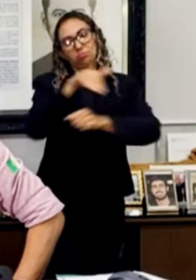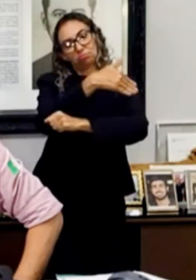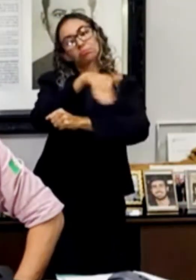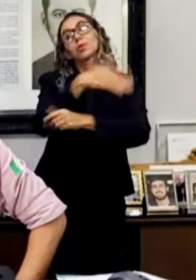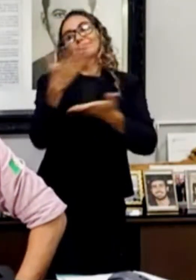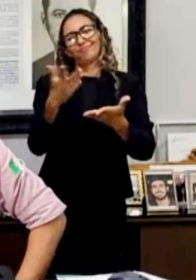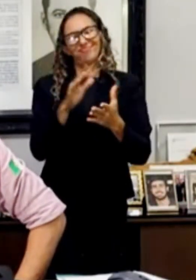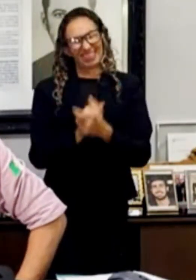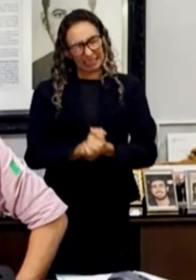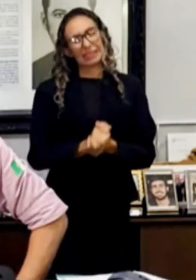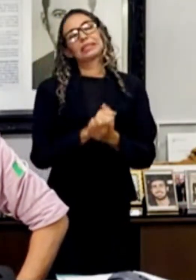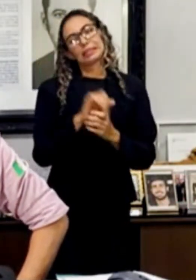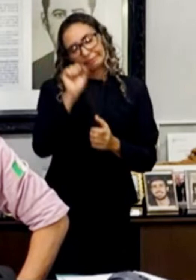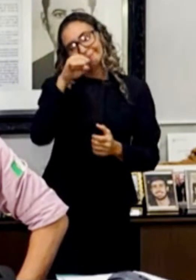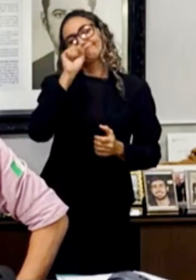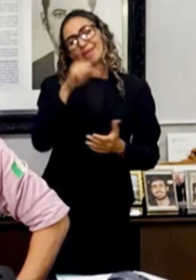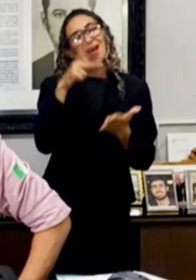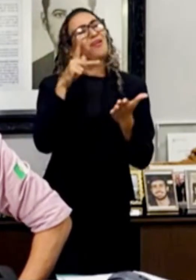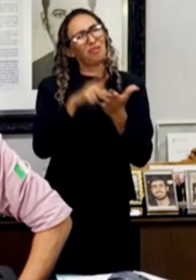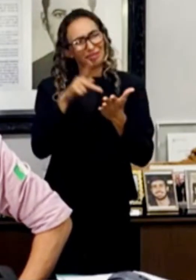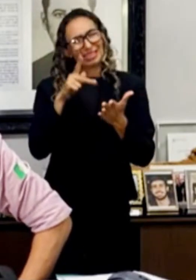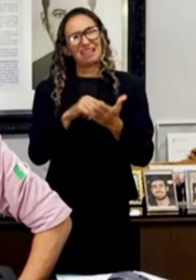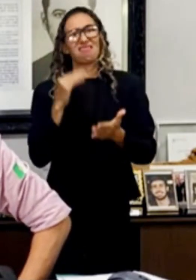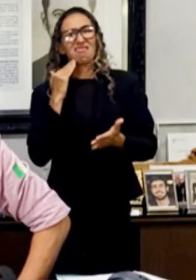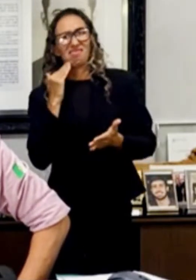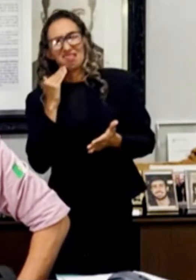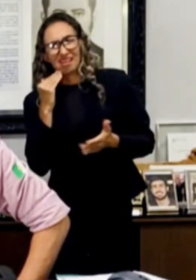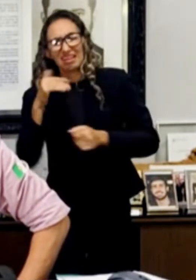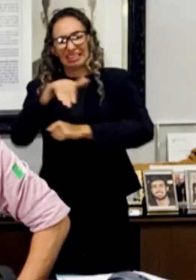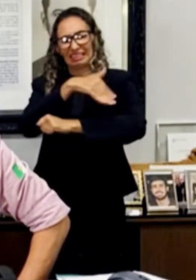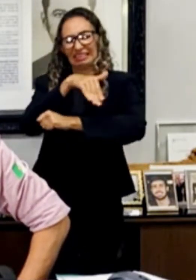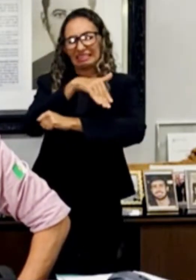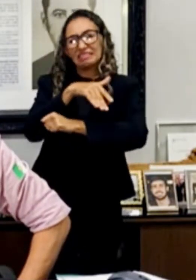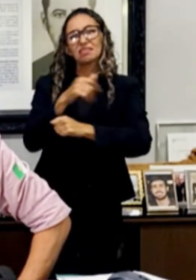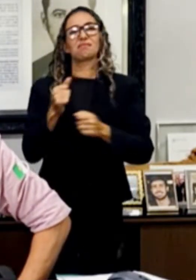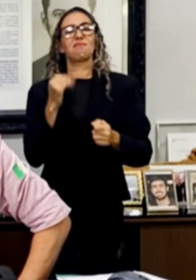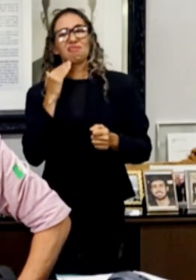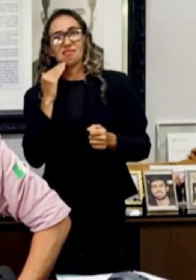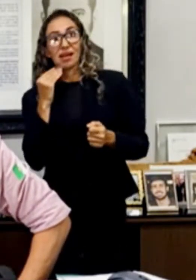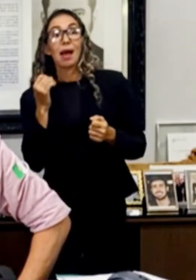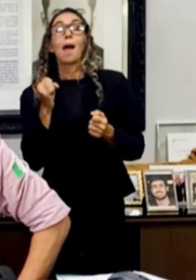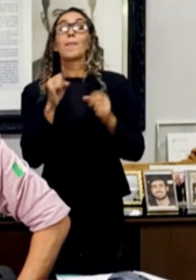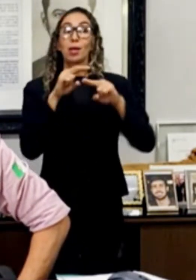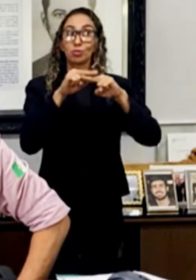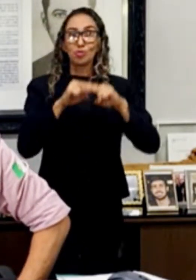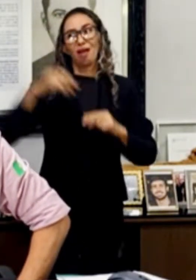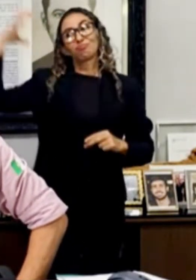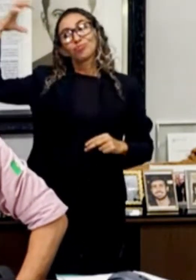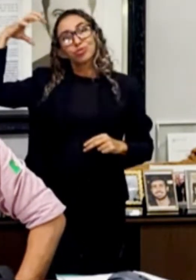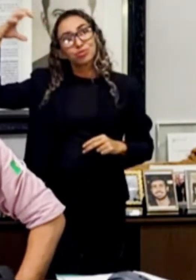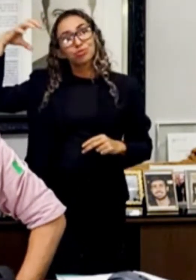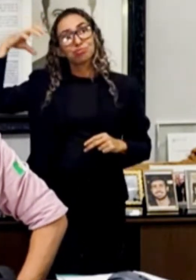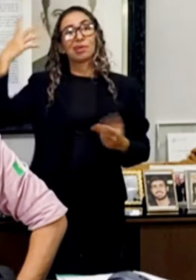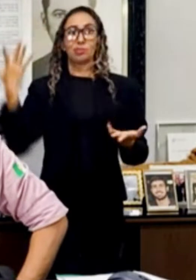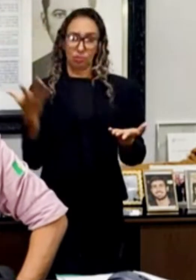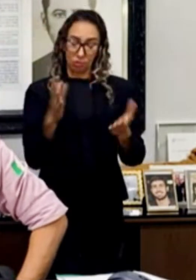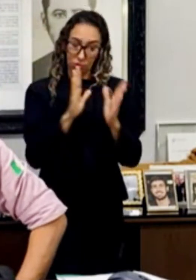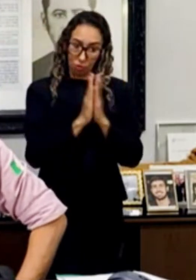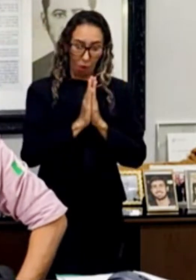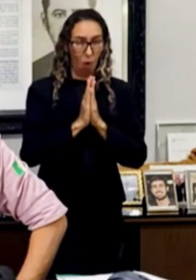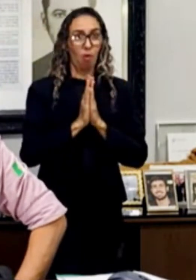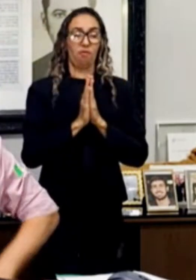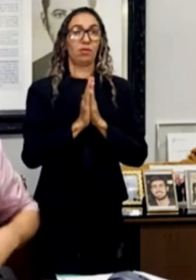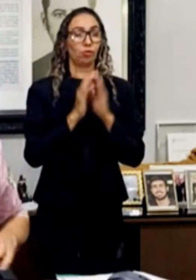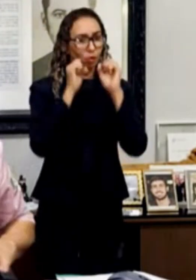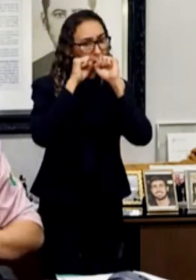Realmente tem buraco demais, né? Mas, realmente tá chovendo demais também, né, pessoal? Vocês podem ver que eu fiz, não tô justificando nada, não. Eu sei que tem